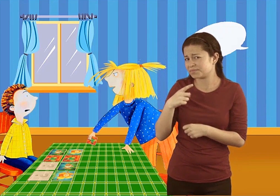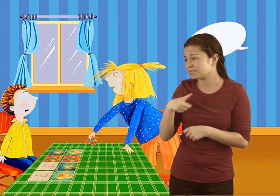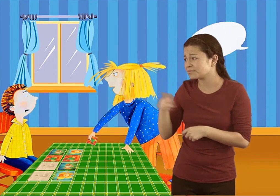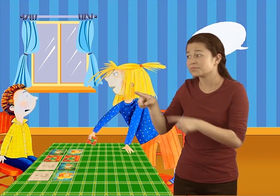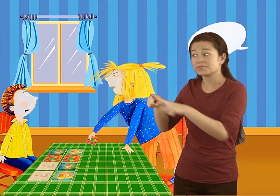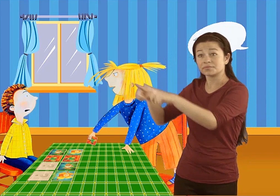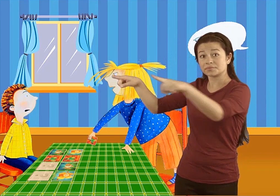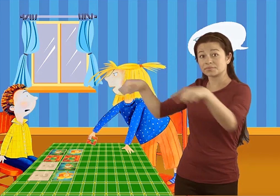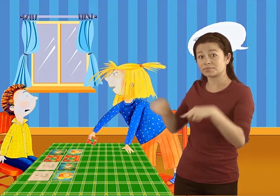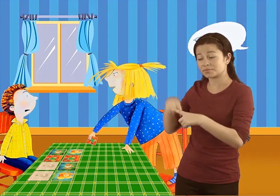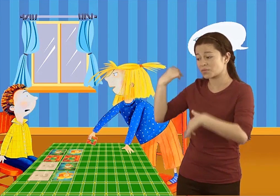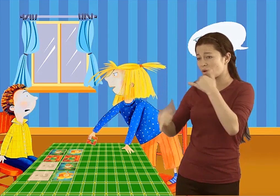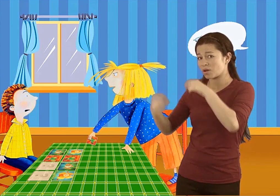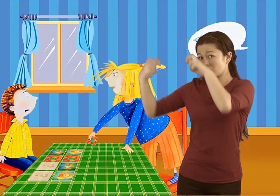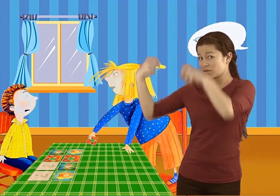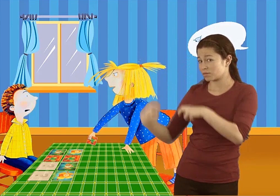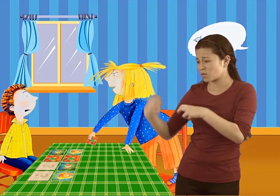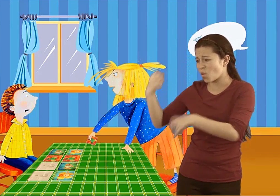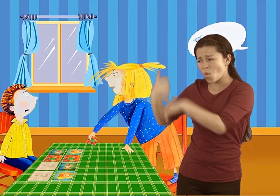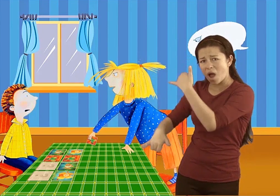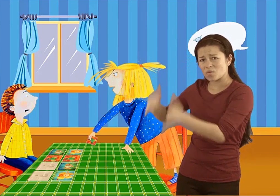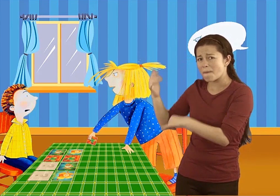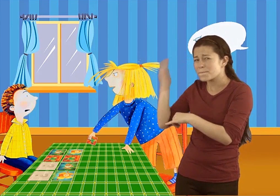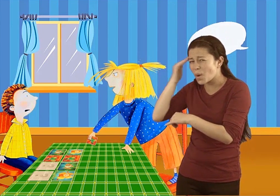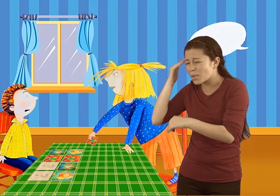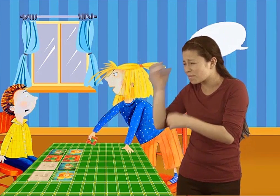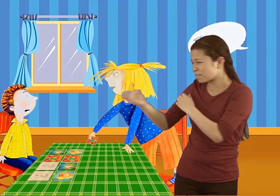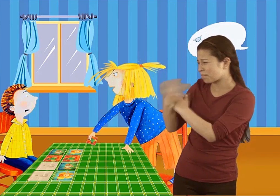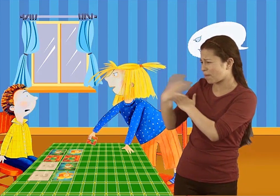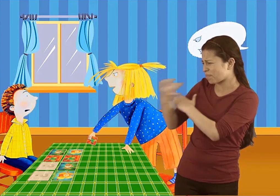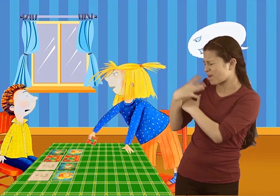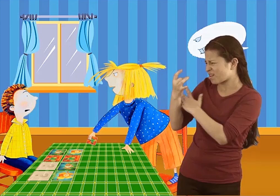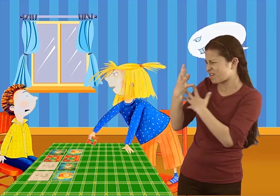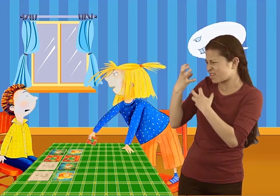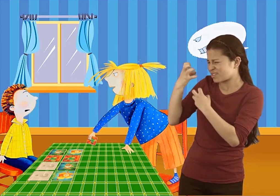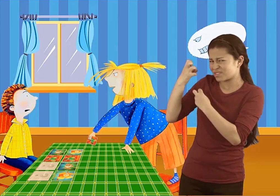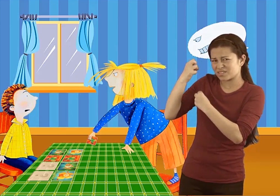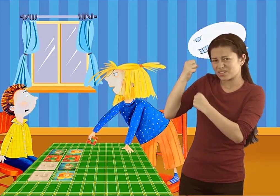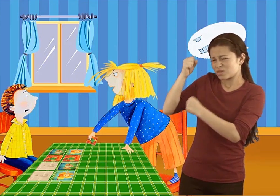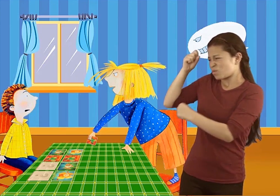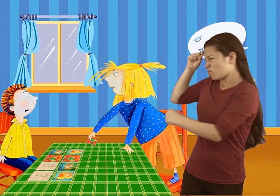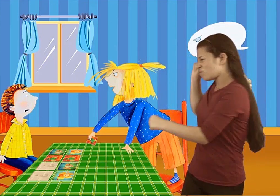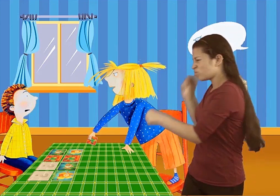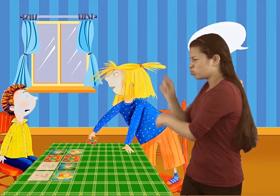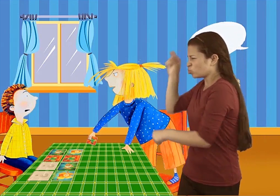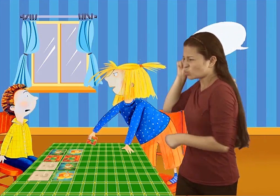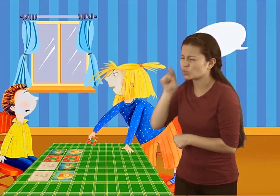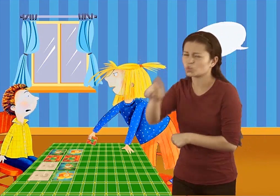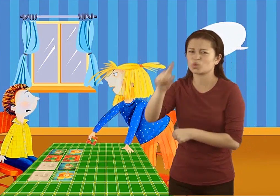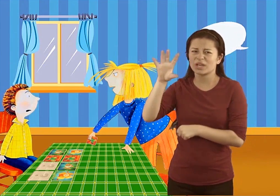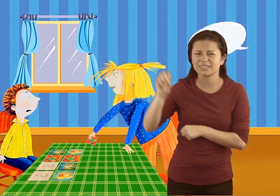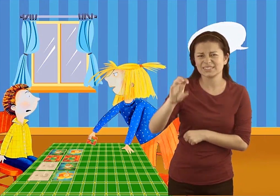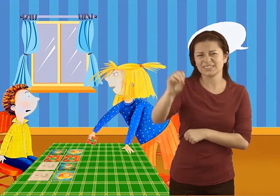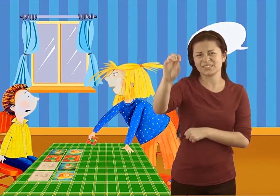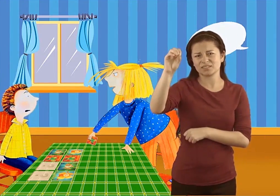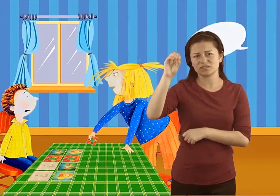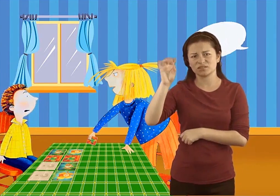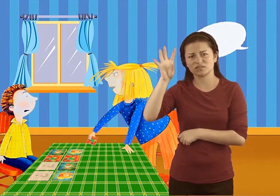Laura y Leo jugaban memoria. Leo ganó varias veces seguidas, así que Laura le dijo, eres